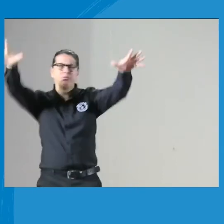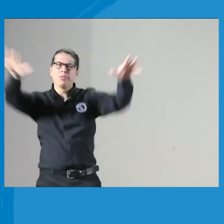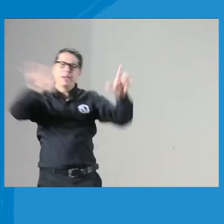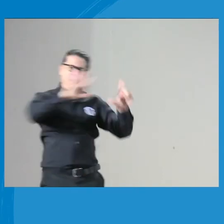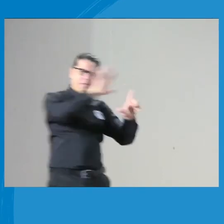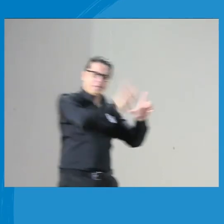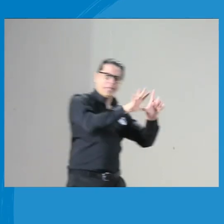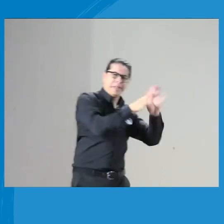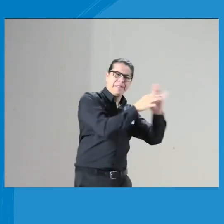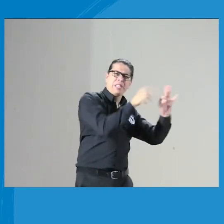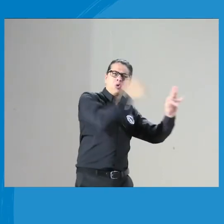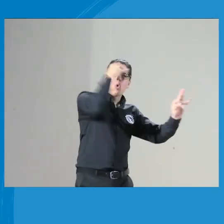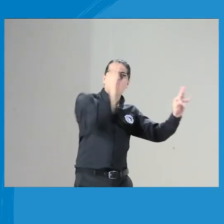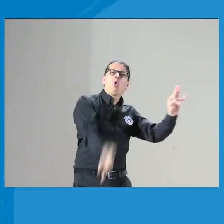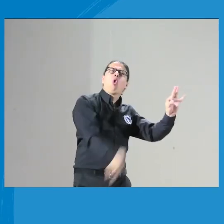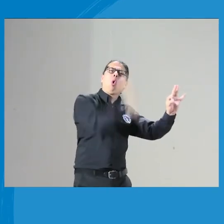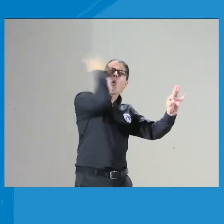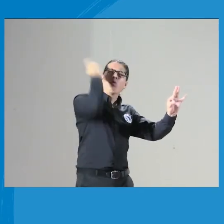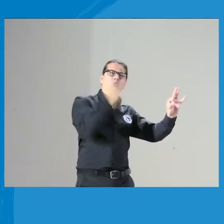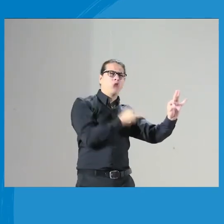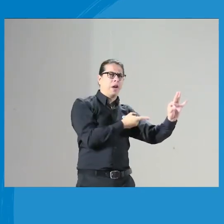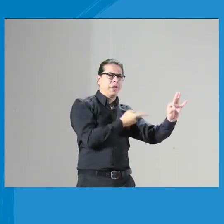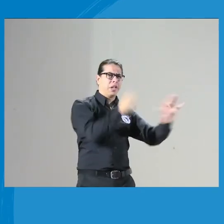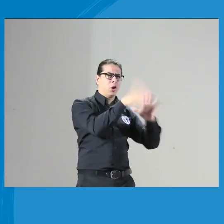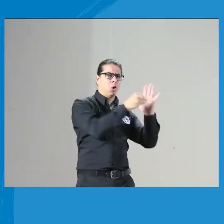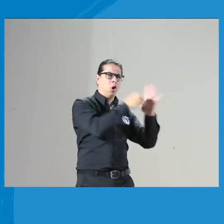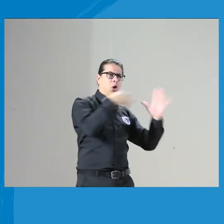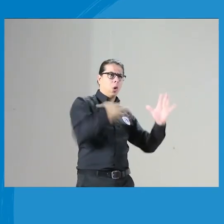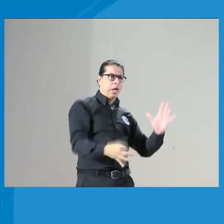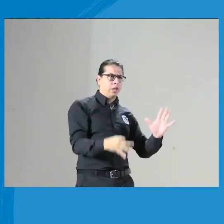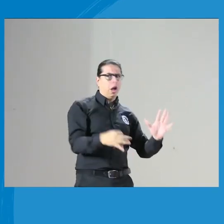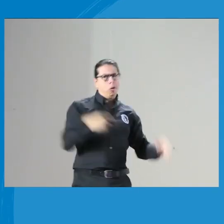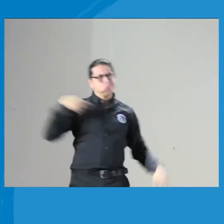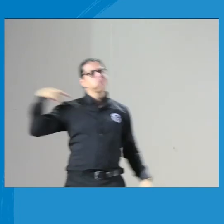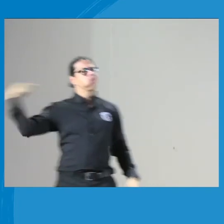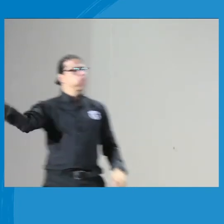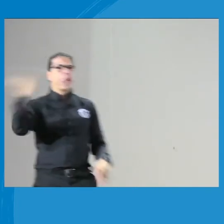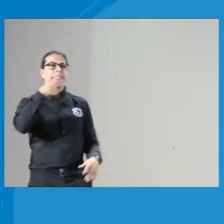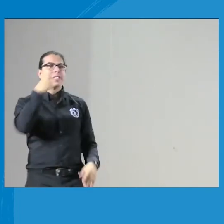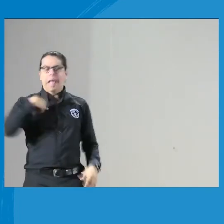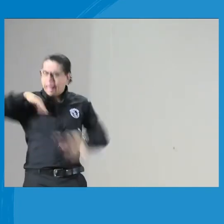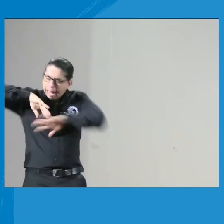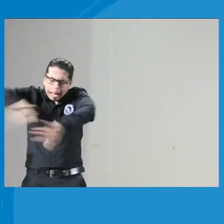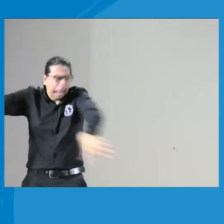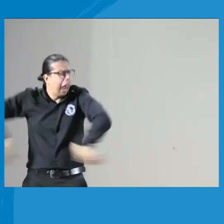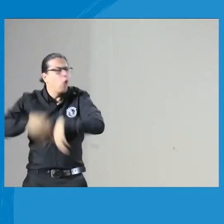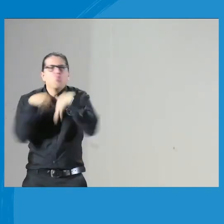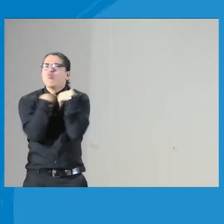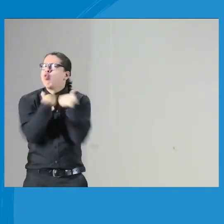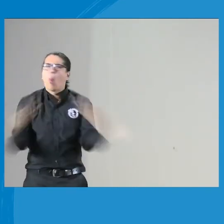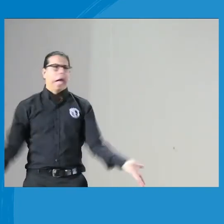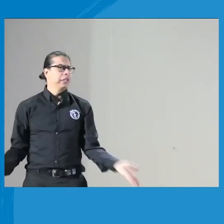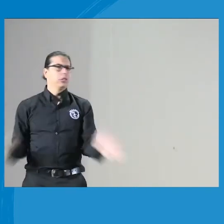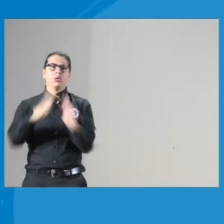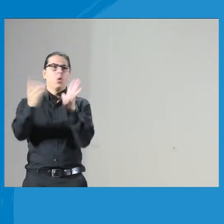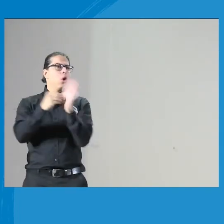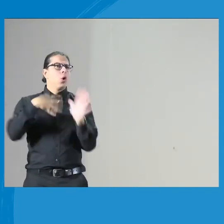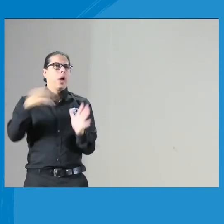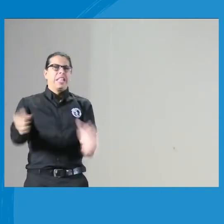toda esta producción hizo una producción audiovisual ¿y cómo se hizo? ¿será que no